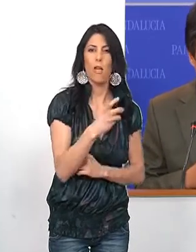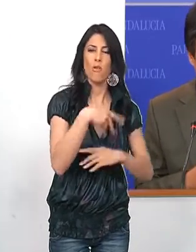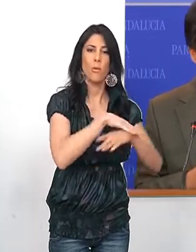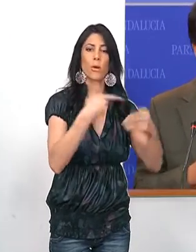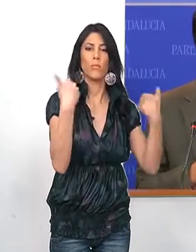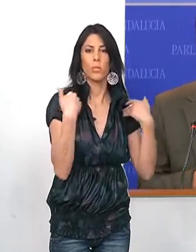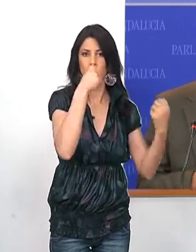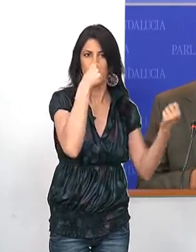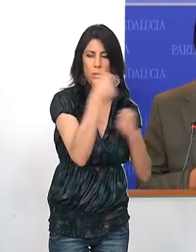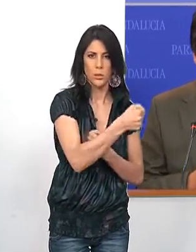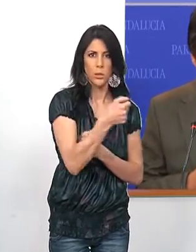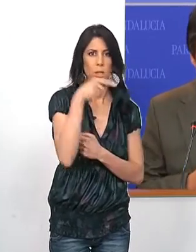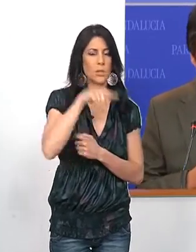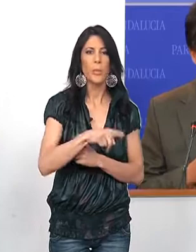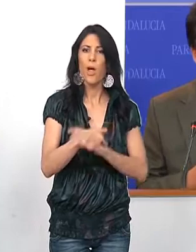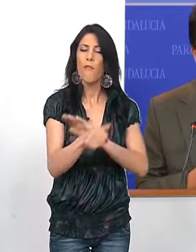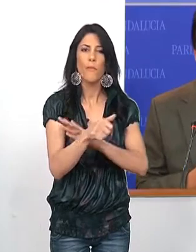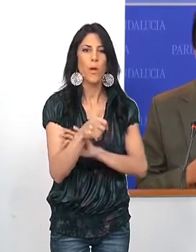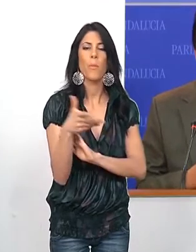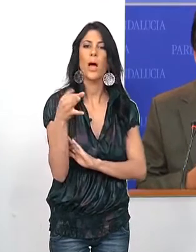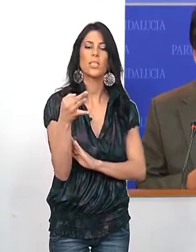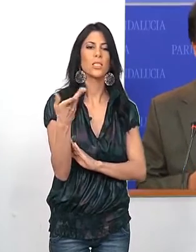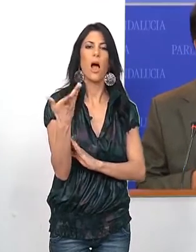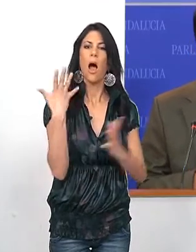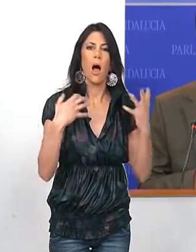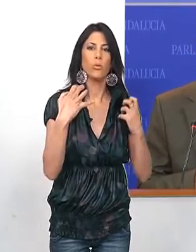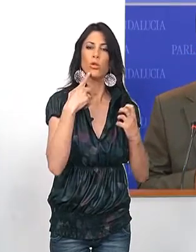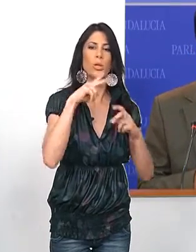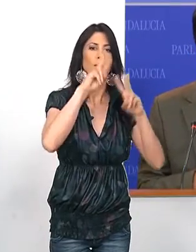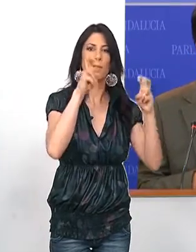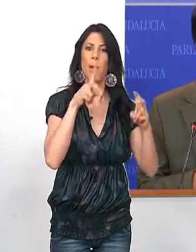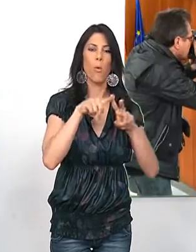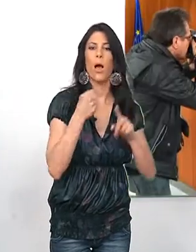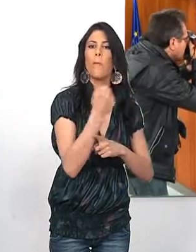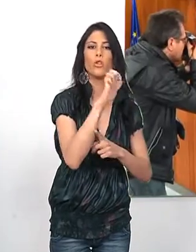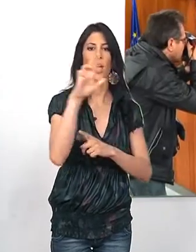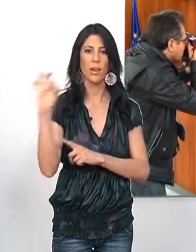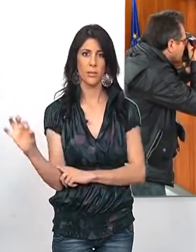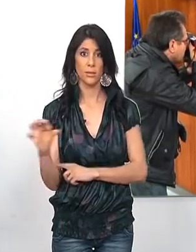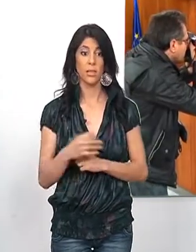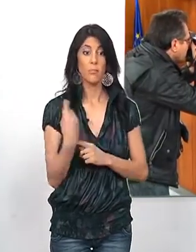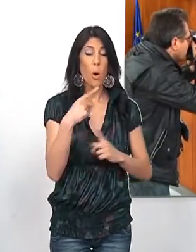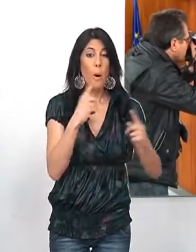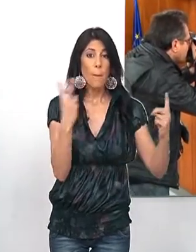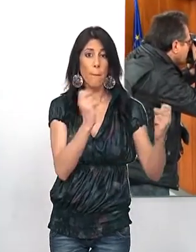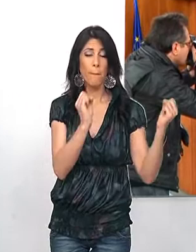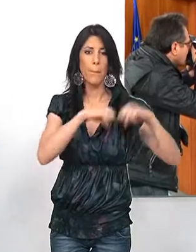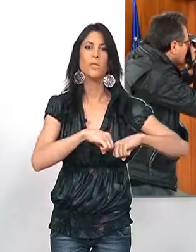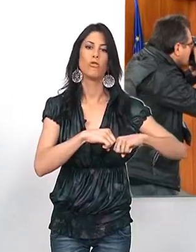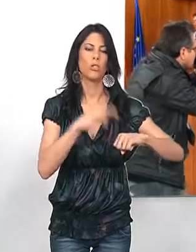con un pesadísimo equipaje de fraude y abusos en el caso de los seres. Carlos Rojas defiende que este pacto va a suponer un retroceso